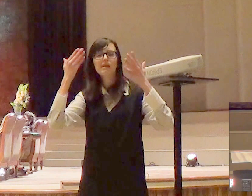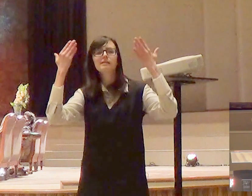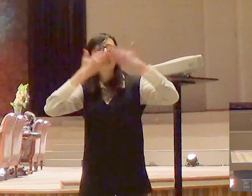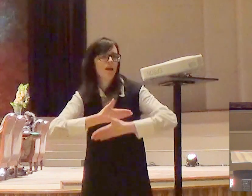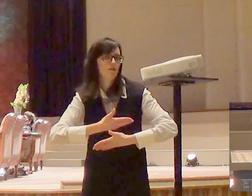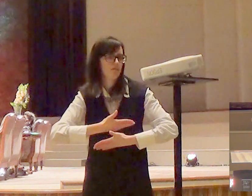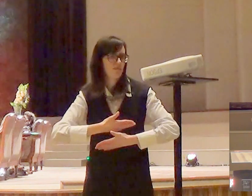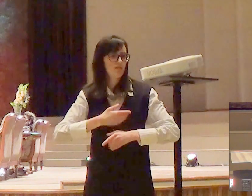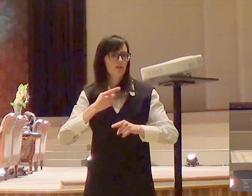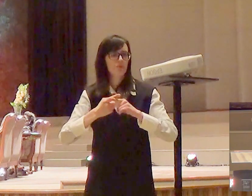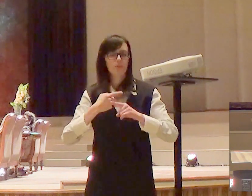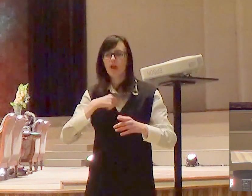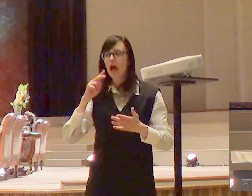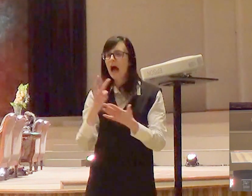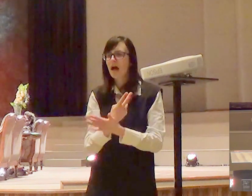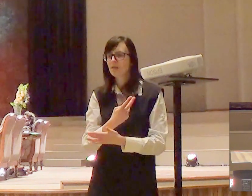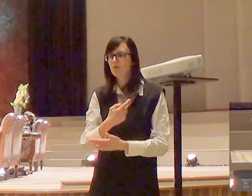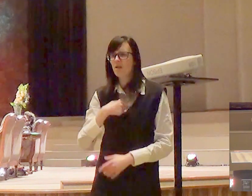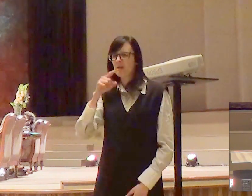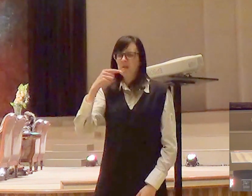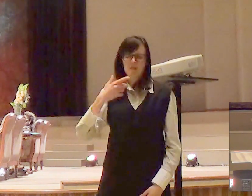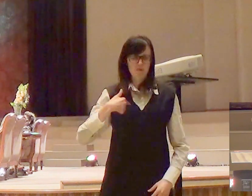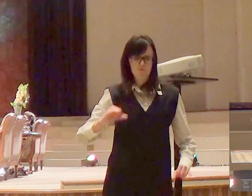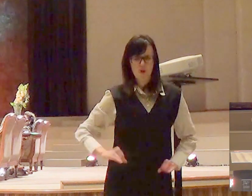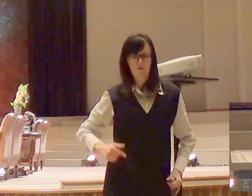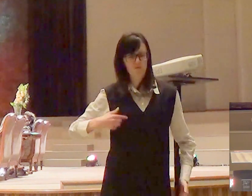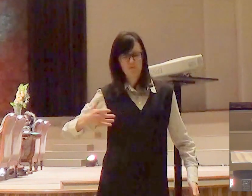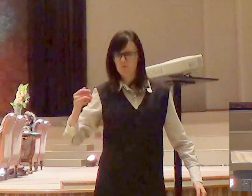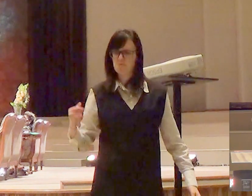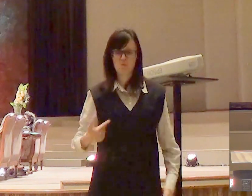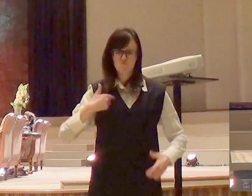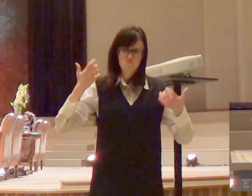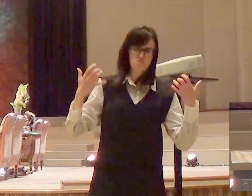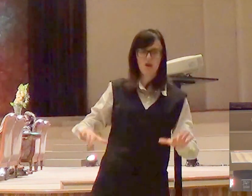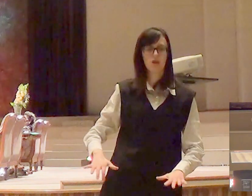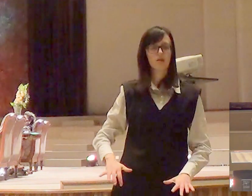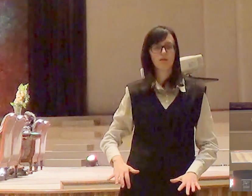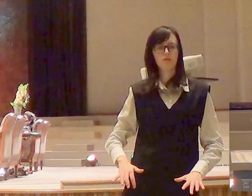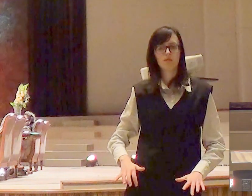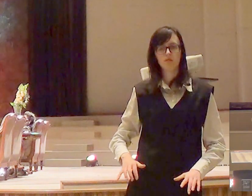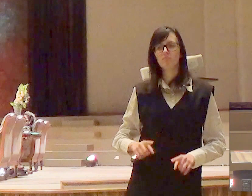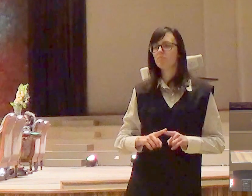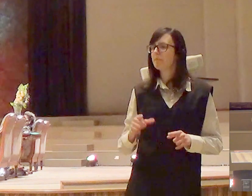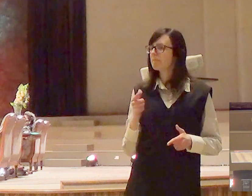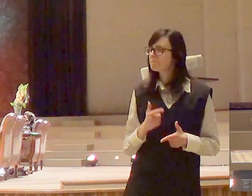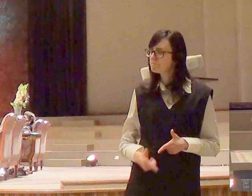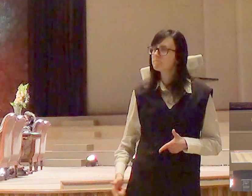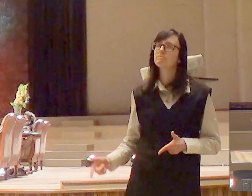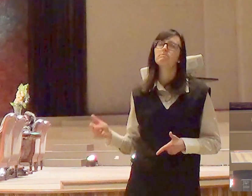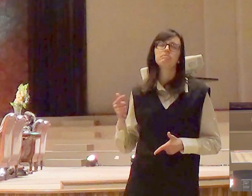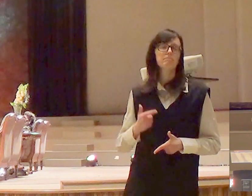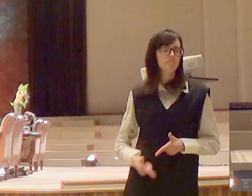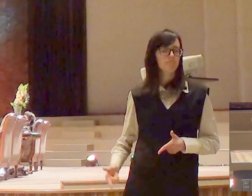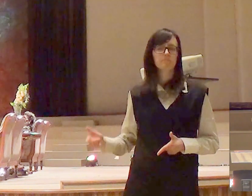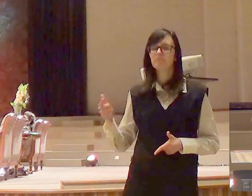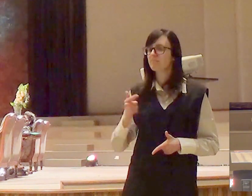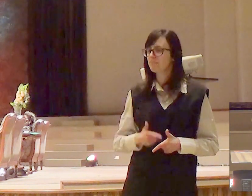vida à luz da minha dor. Mas não para aí. Continua. Porque depois de